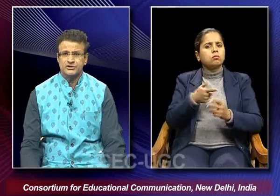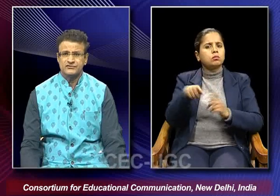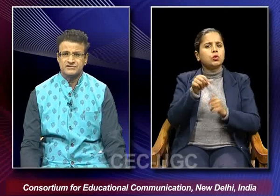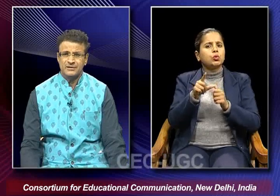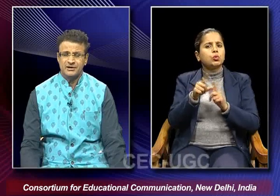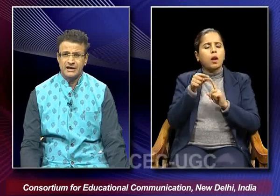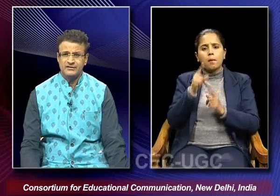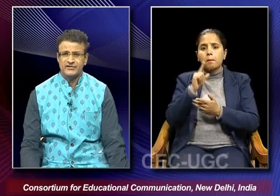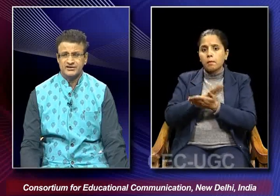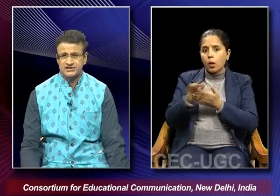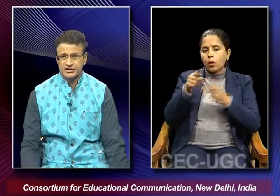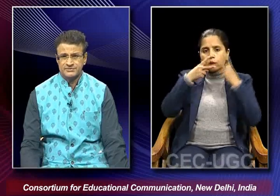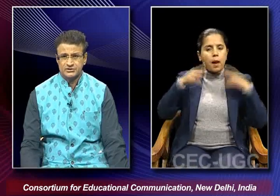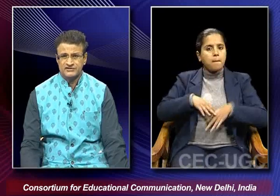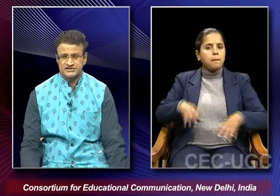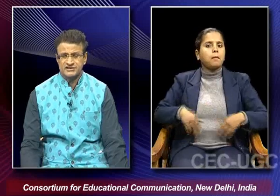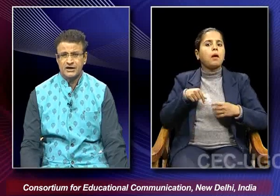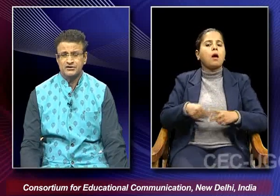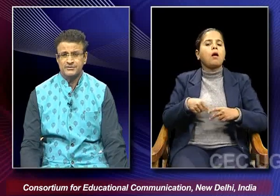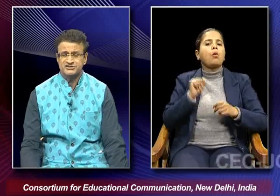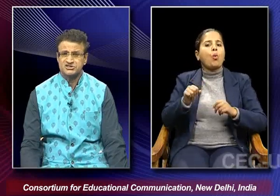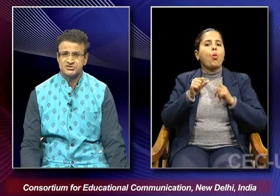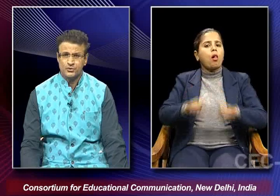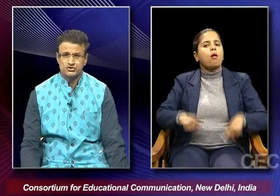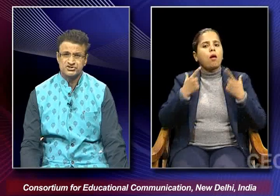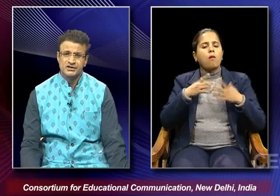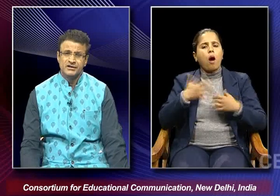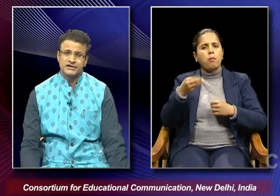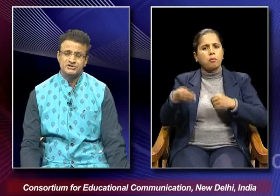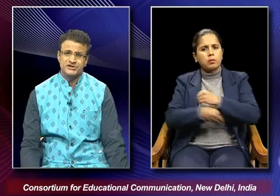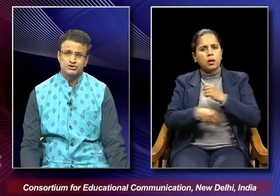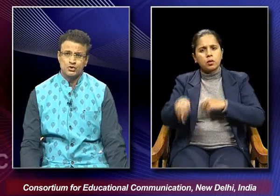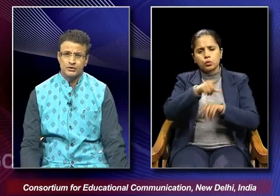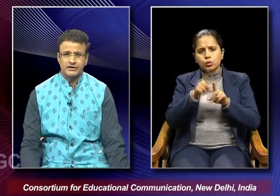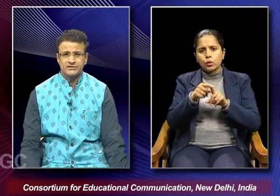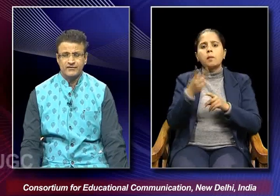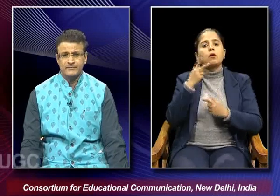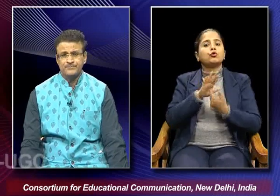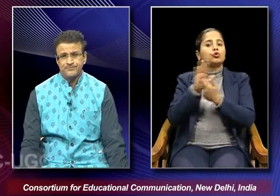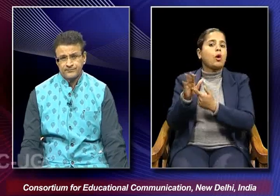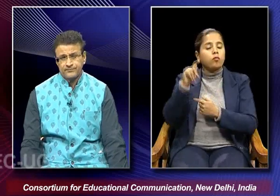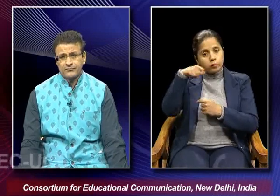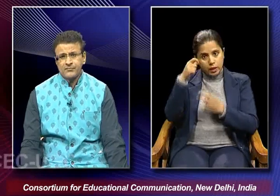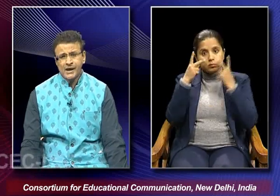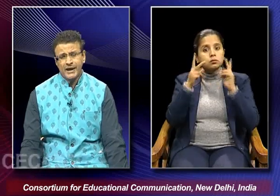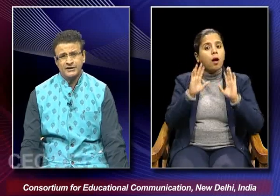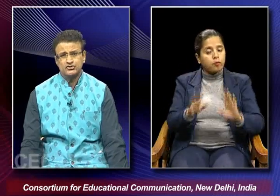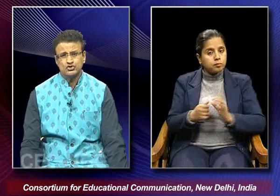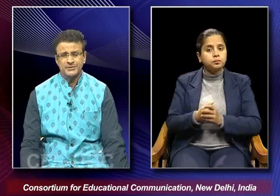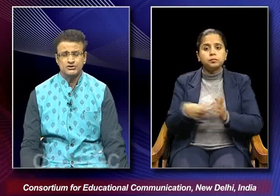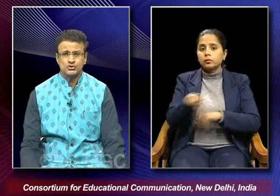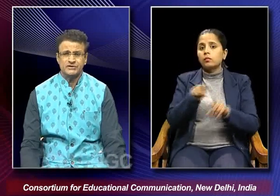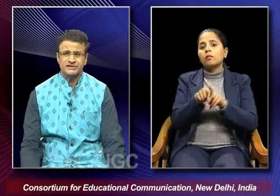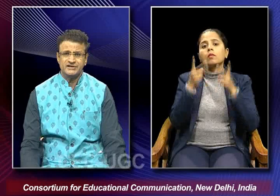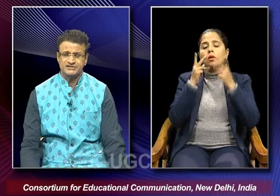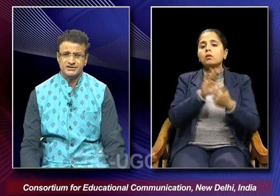purity of the tribal life against the corruption of the city how they are being juxtaposed it is being shown in the film and it is also